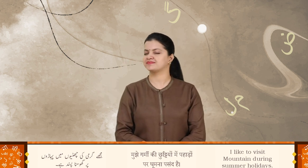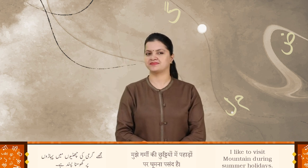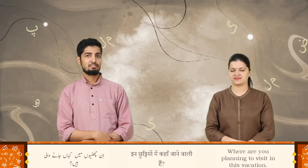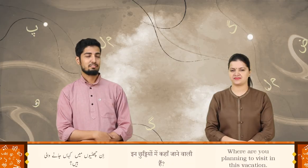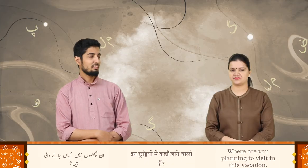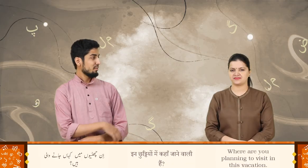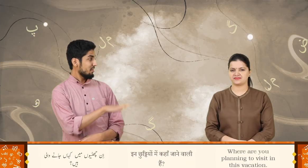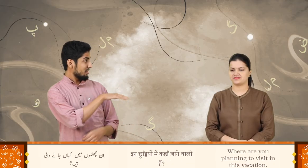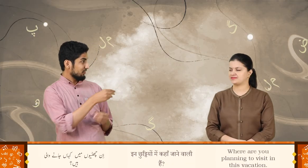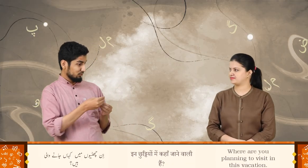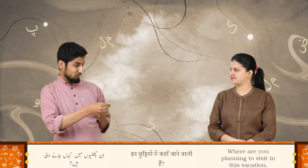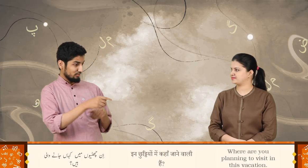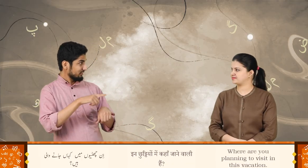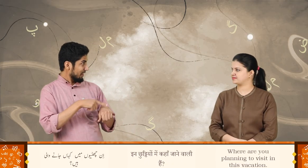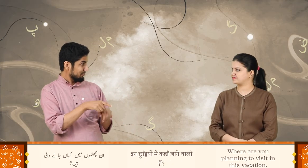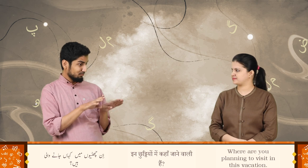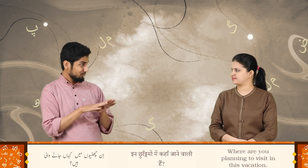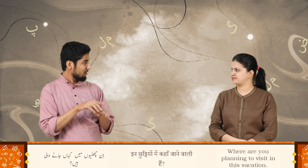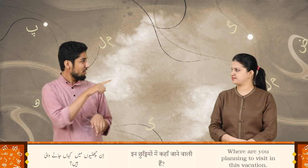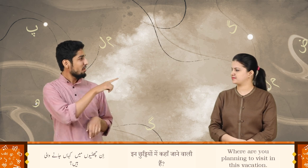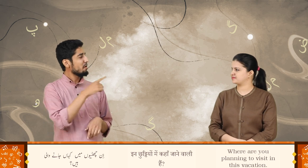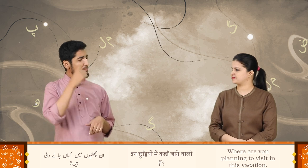ان چھٹیوں میں کہاں جانے والی ہیں؟